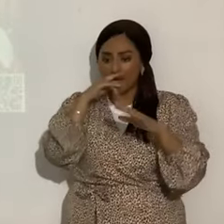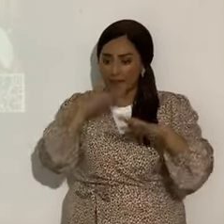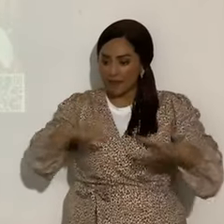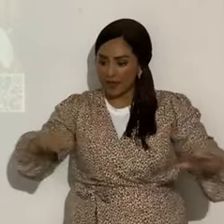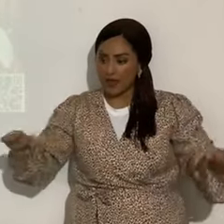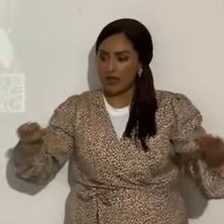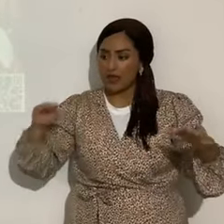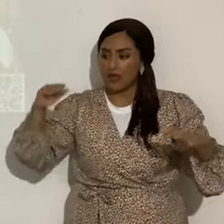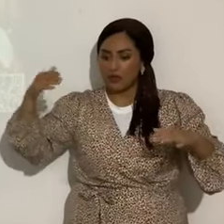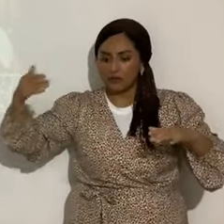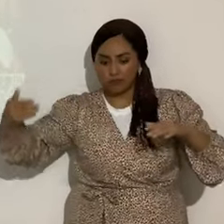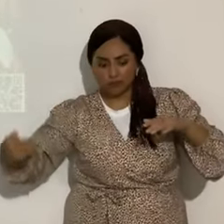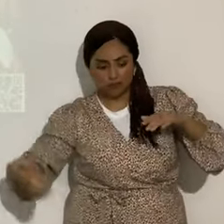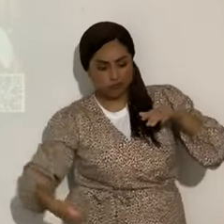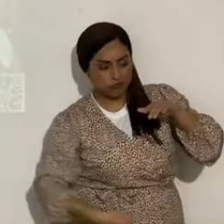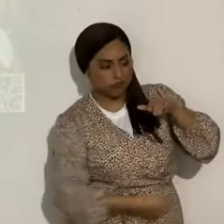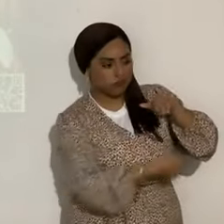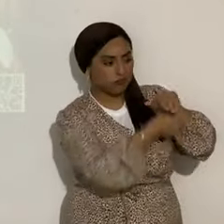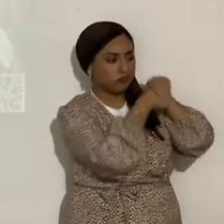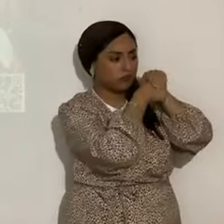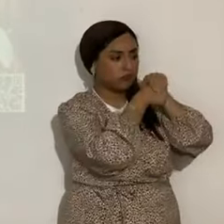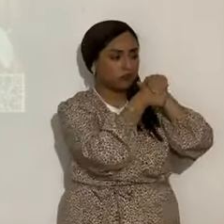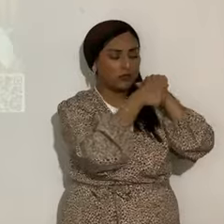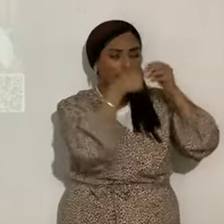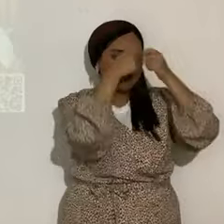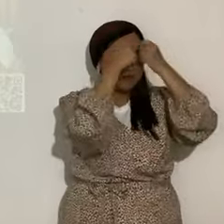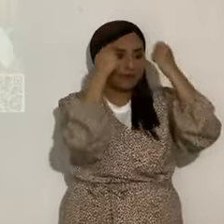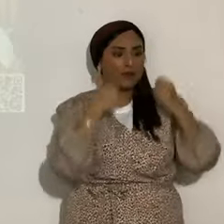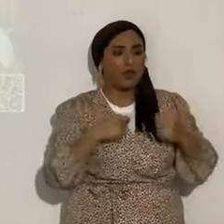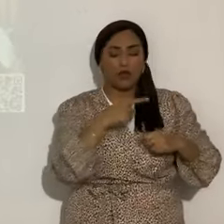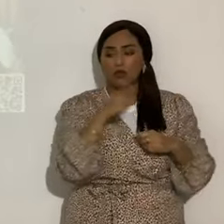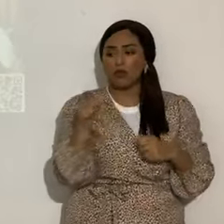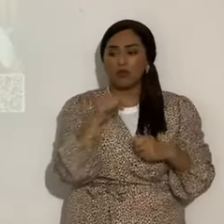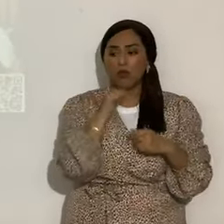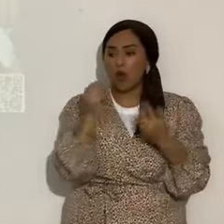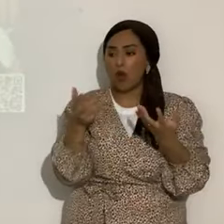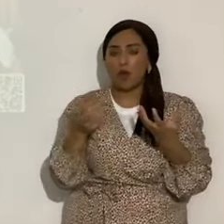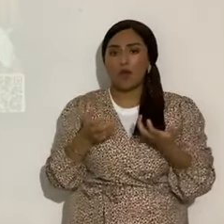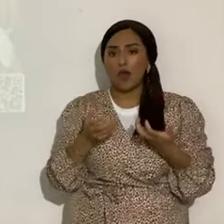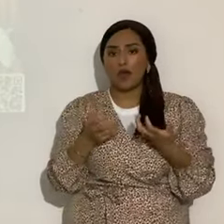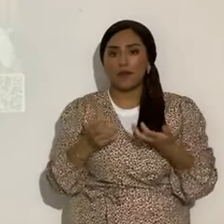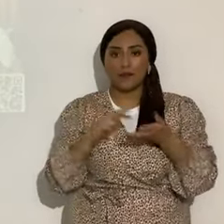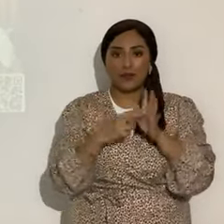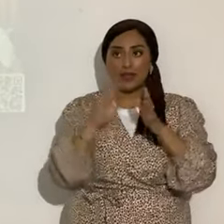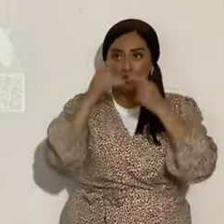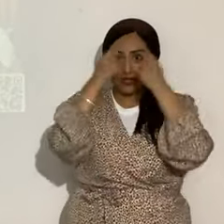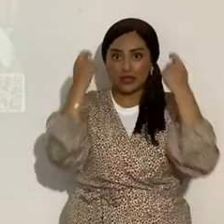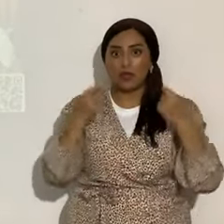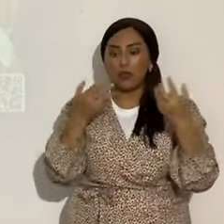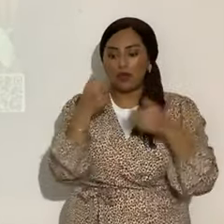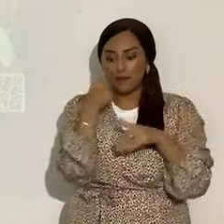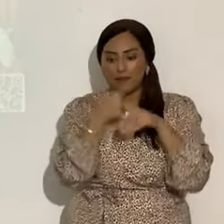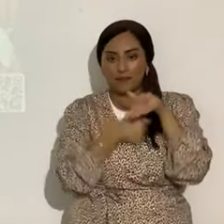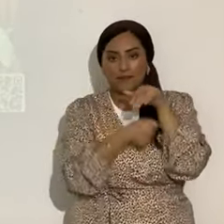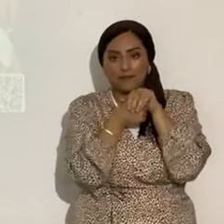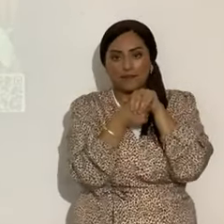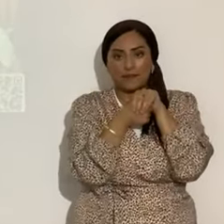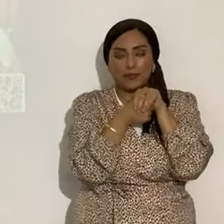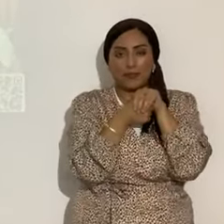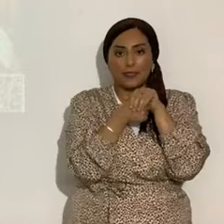debajo de las alas y no quisiste? Es decir, las alas de su talit, ¿sí? Y aquí vienen,